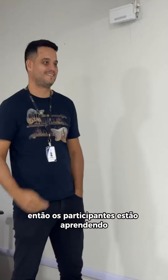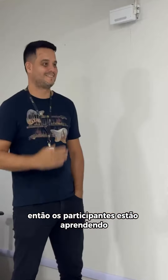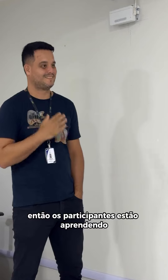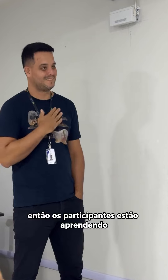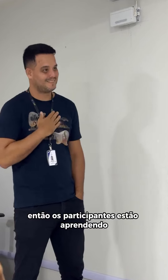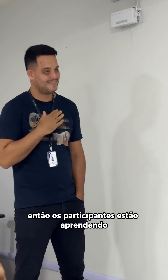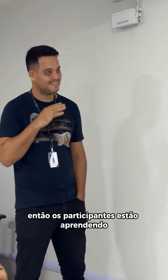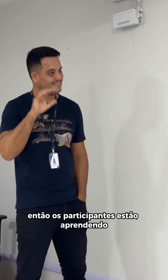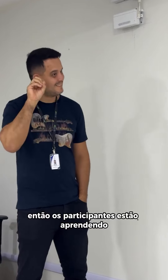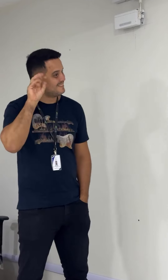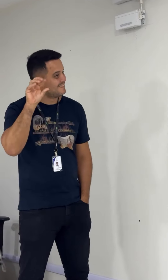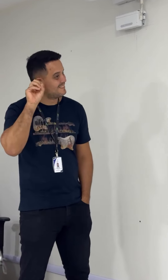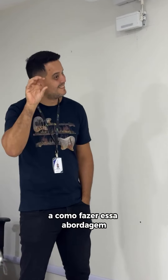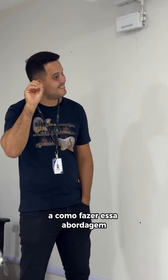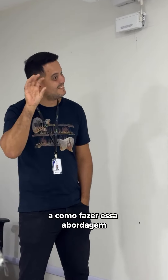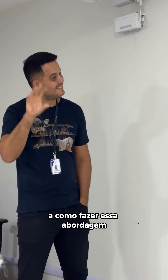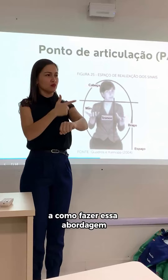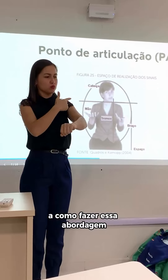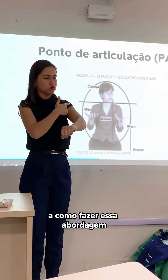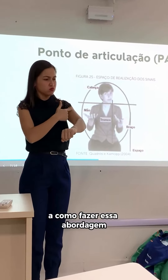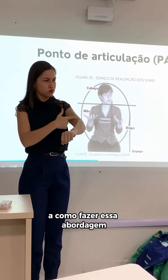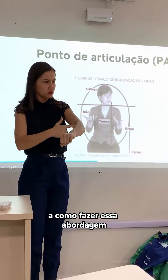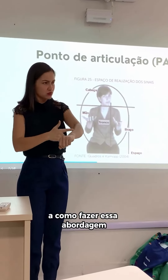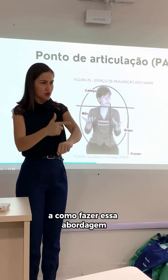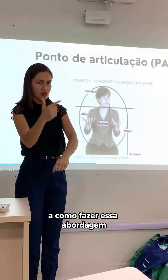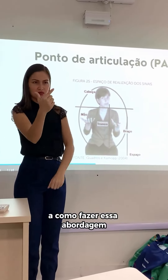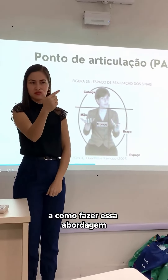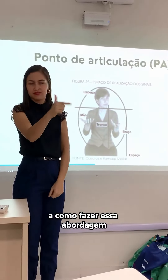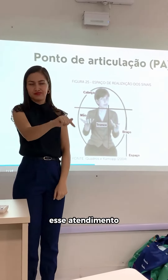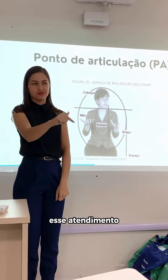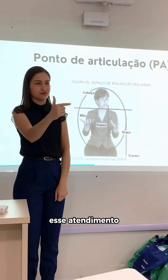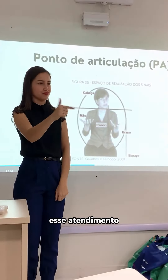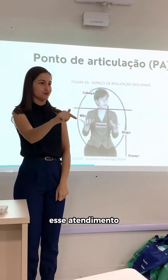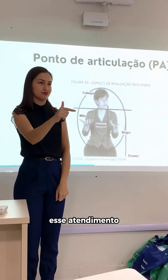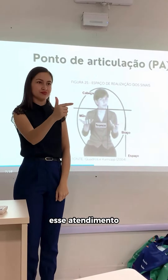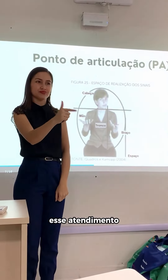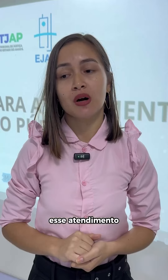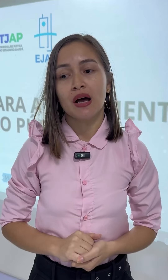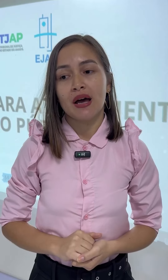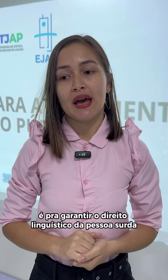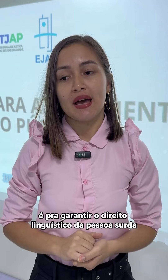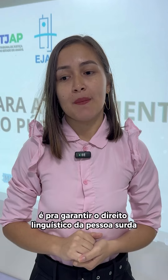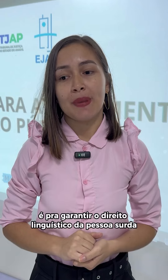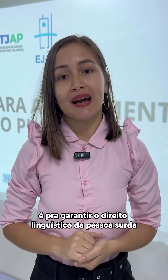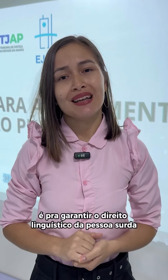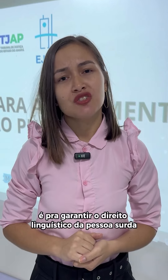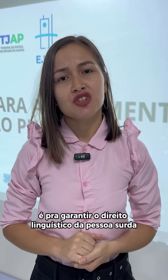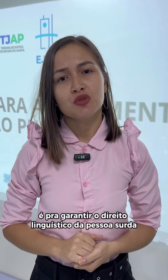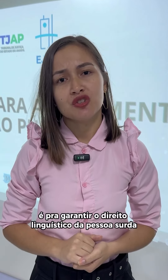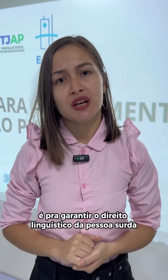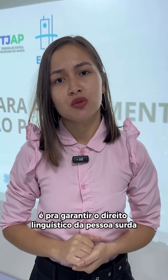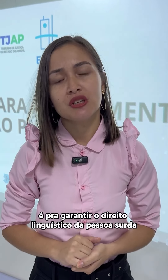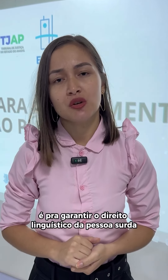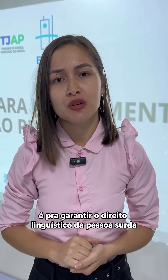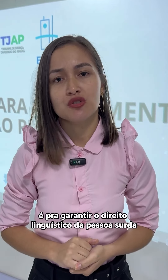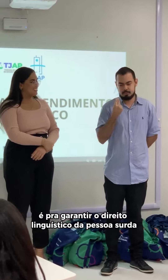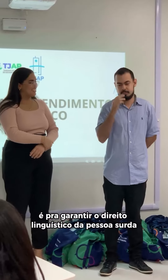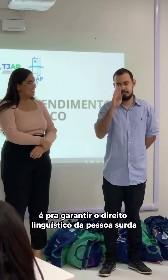estão aprendendo a como fazer essa abordagem, esse atendimento, para garantir o direito linguístico da